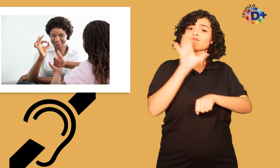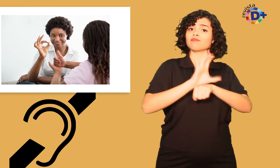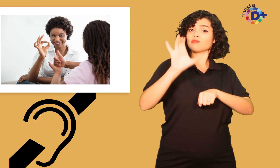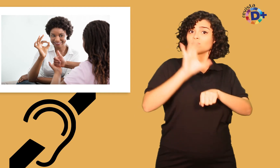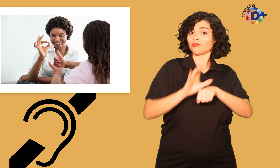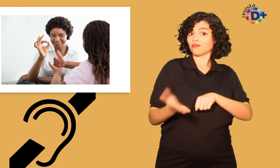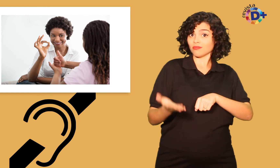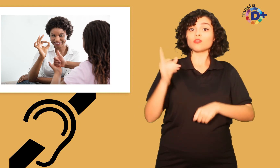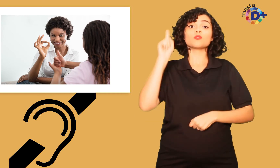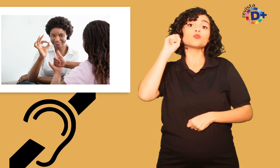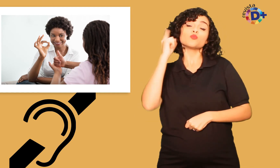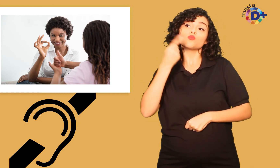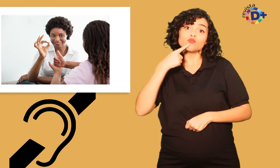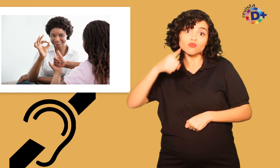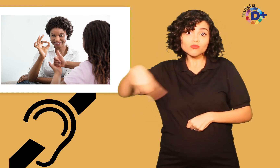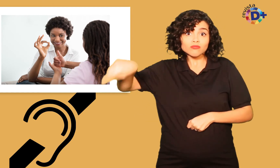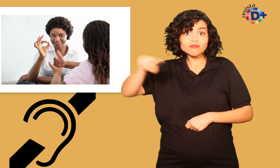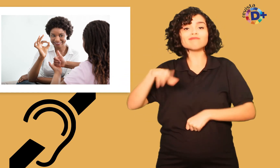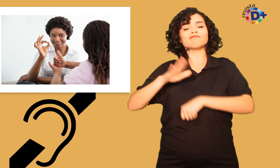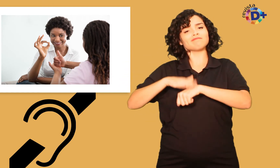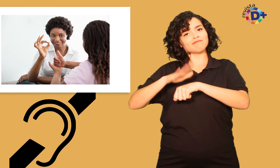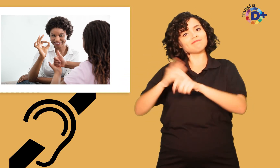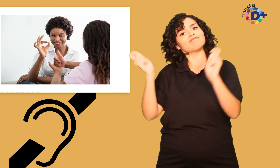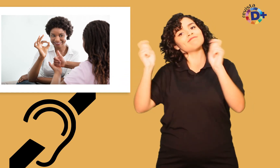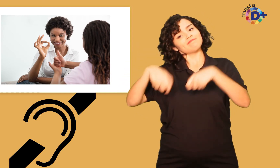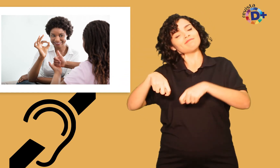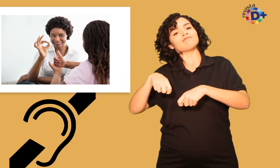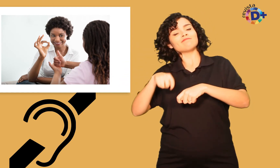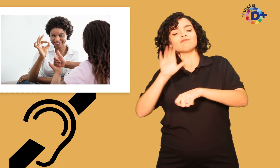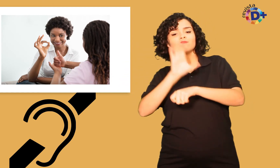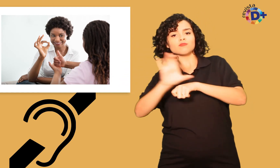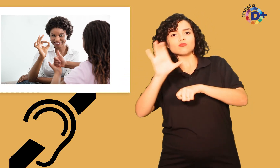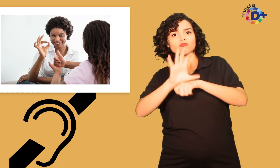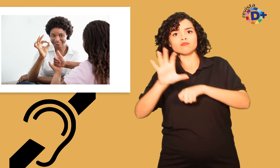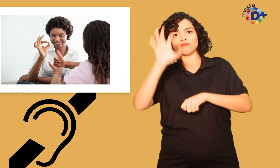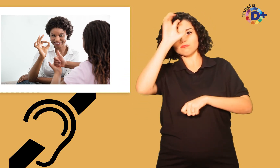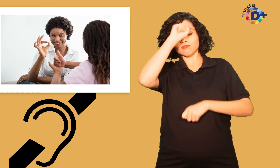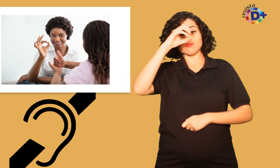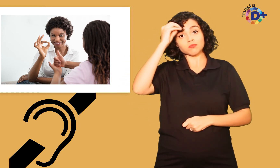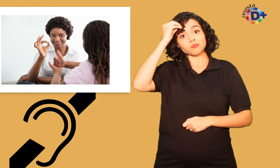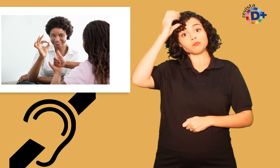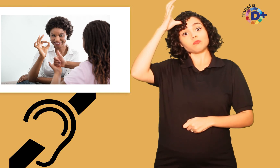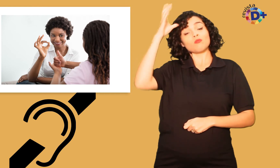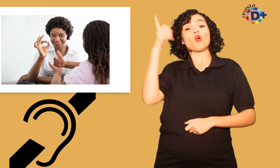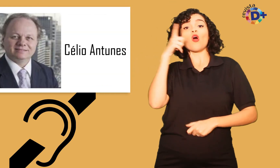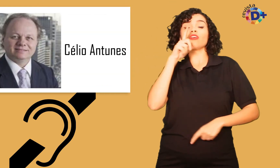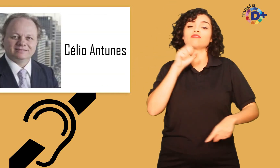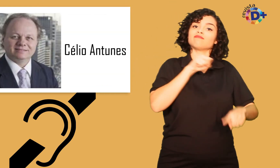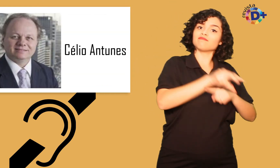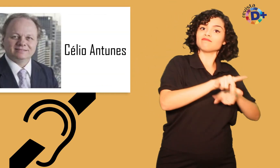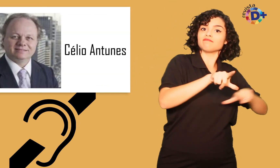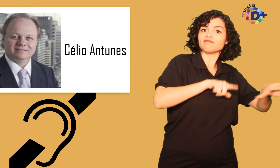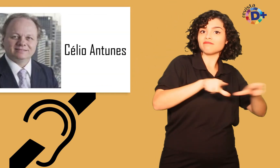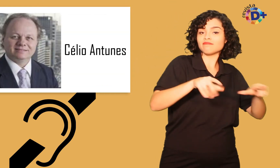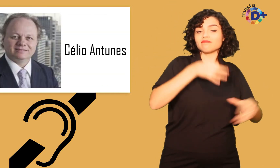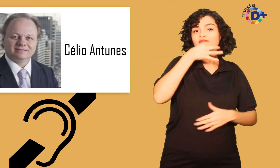deficiência auditiva consigam ingressar no mercado de trabalho com mais conhecimento, de Célio Antunes,